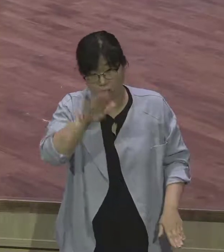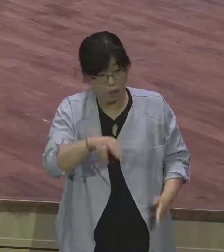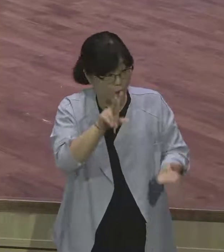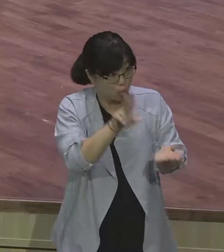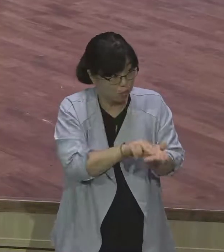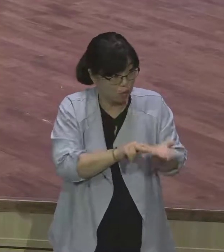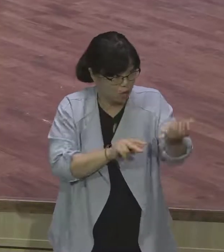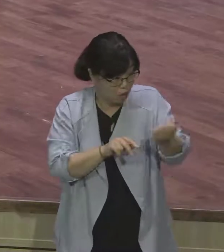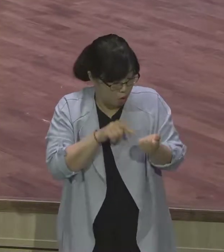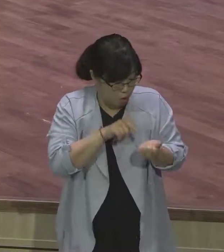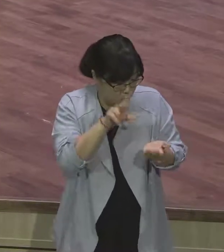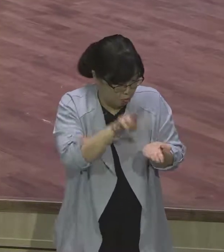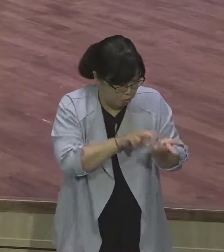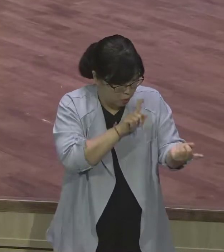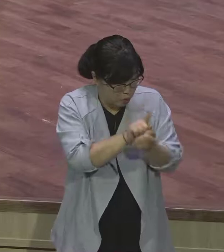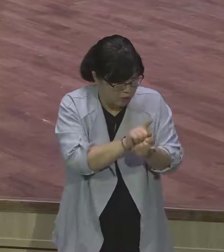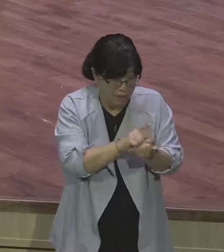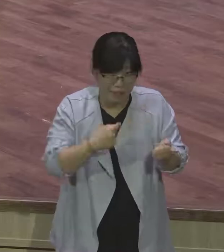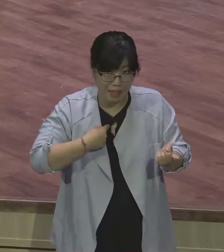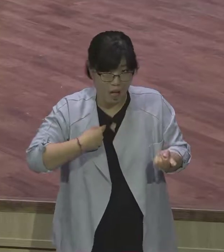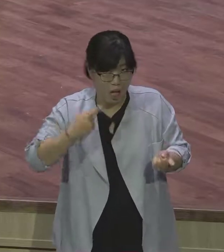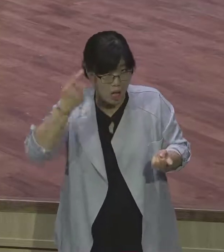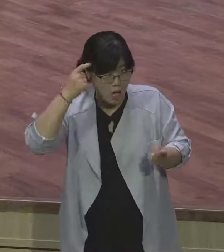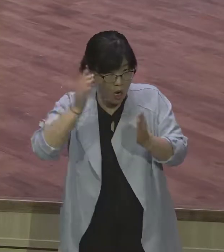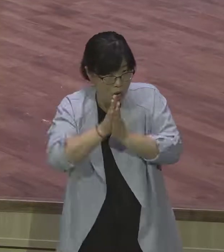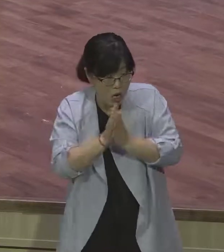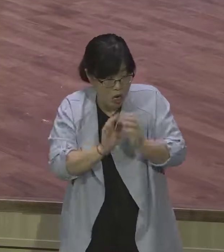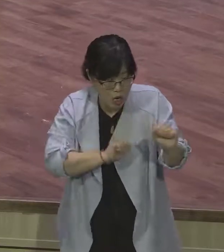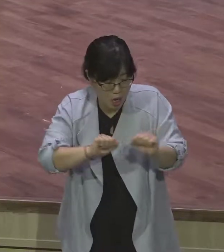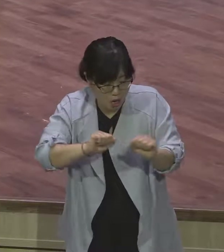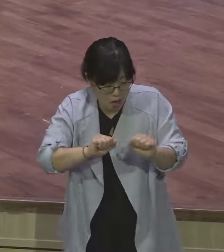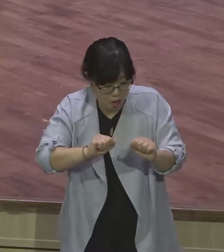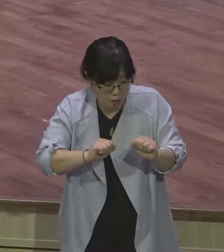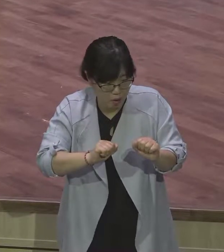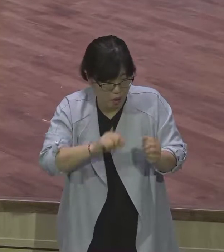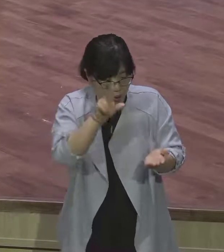예수님은요 여러분 신앙생활을 미지근하게 하는 거 원치 않아요